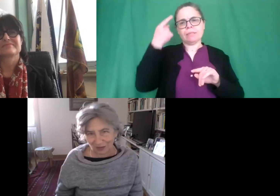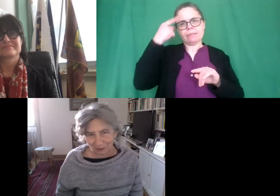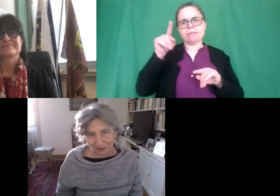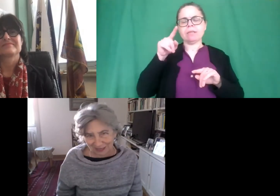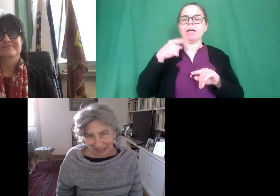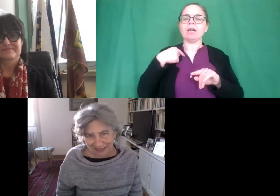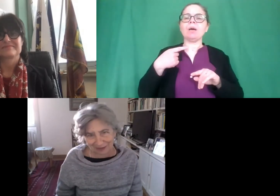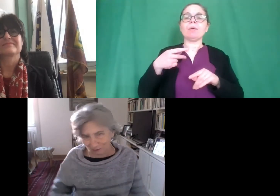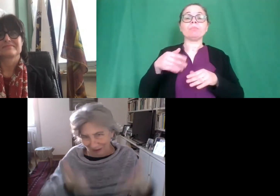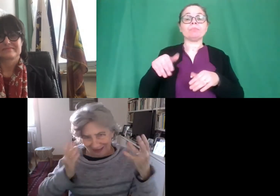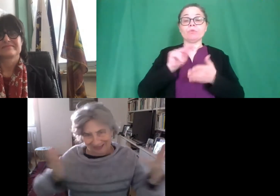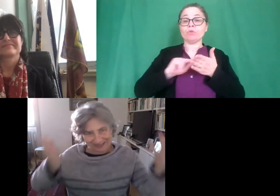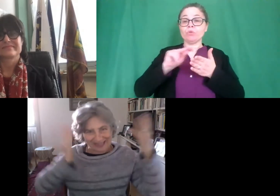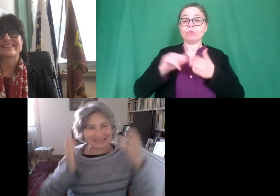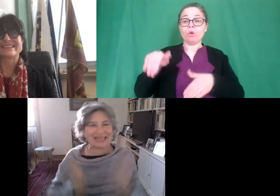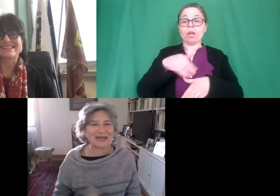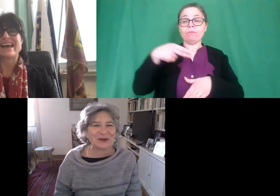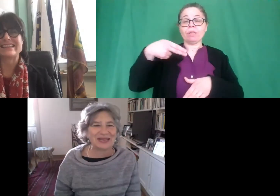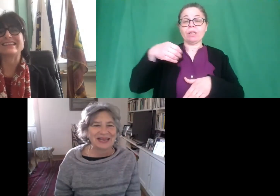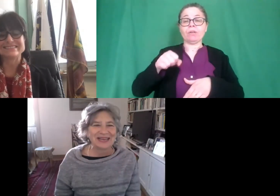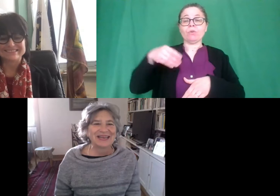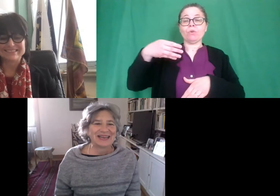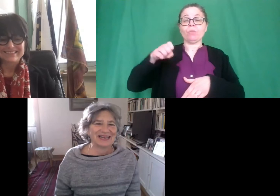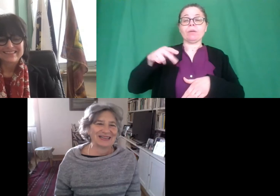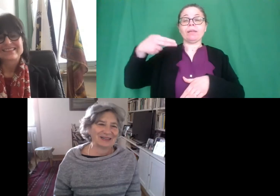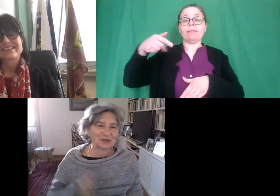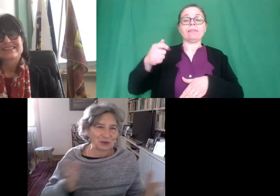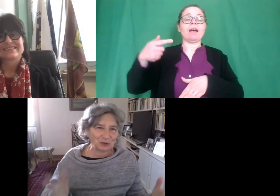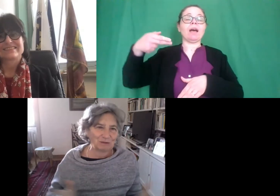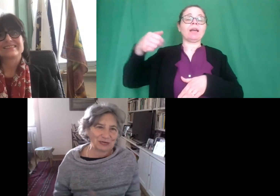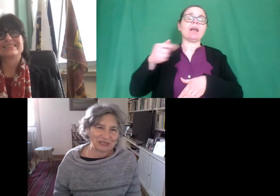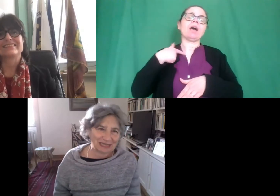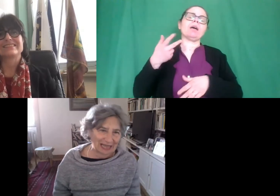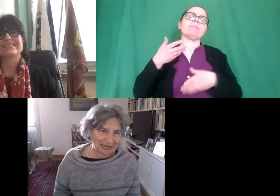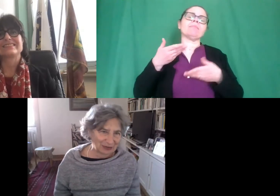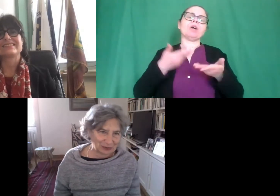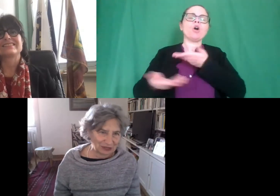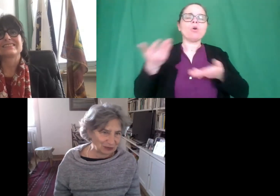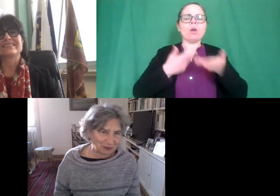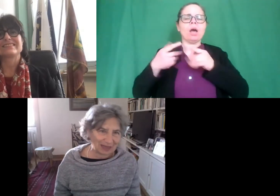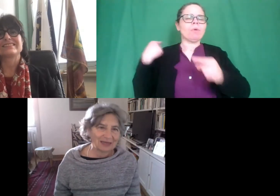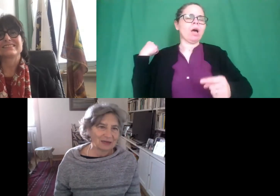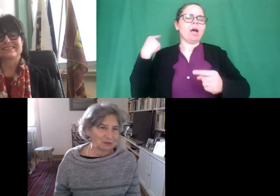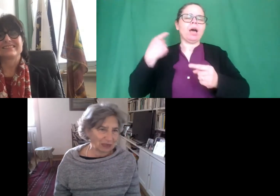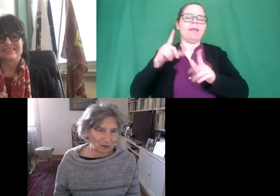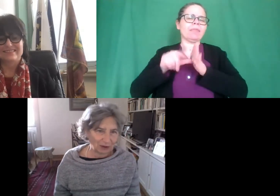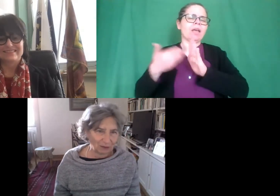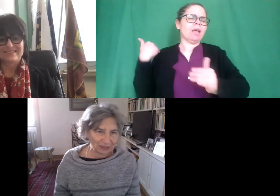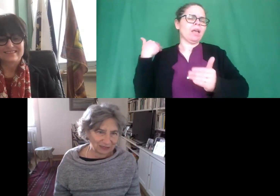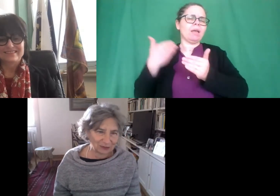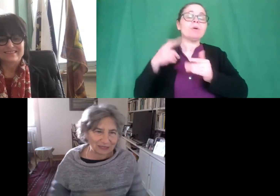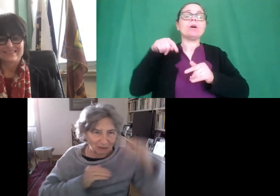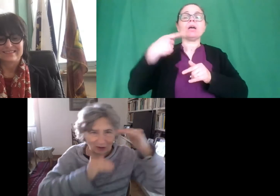di Viano Mentana ormai da secoli e il nostro gruppo del CNR continua questa